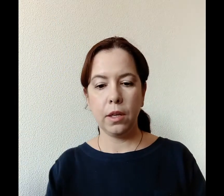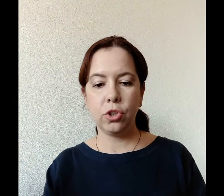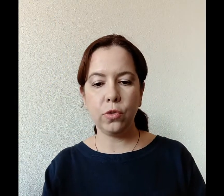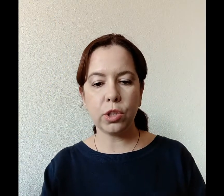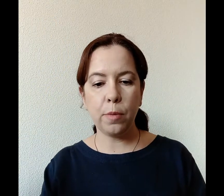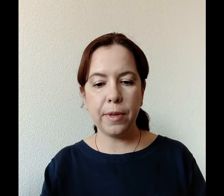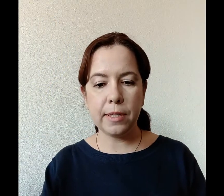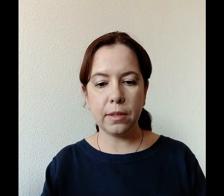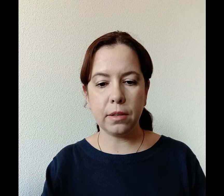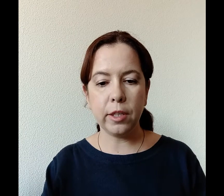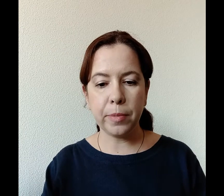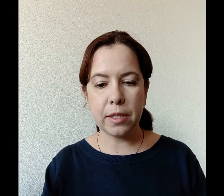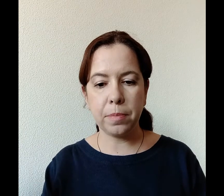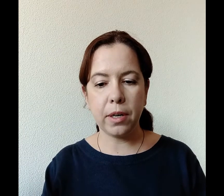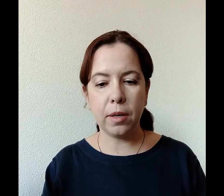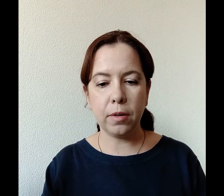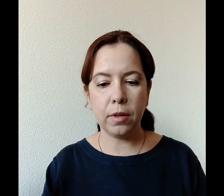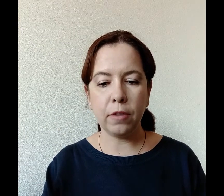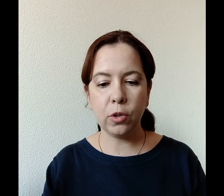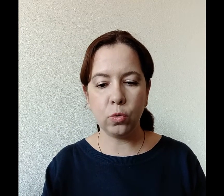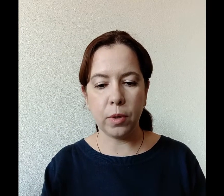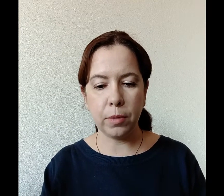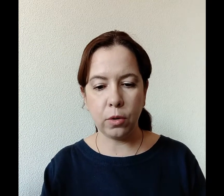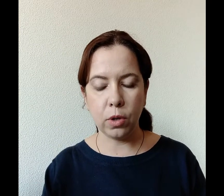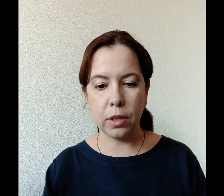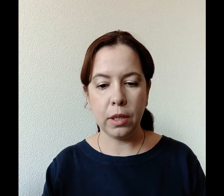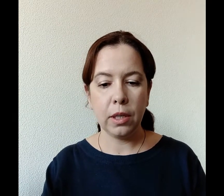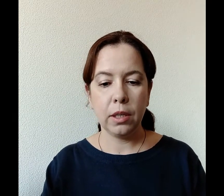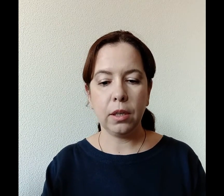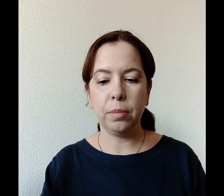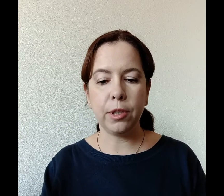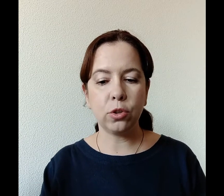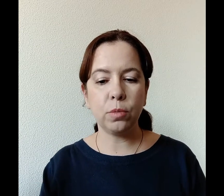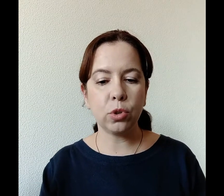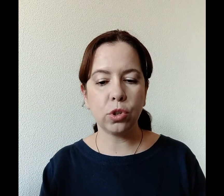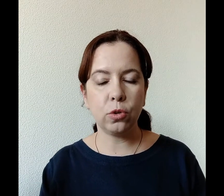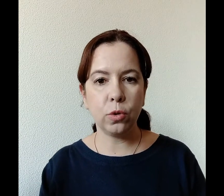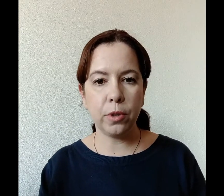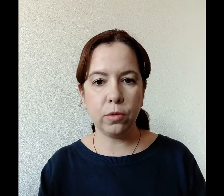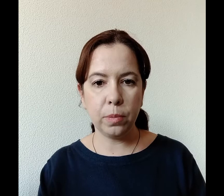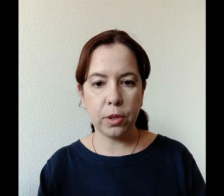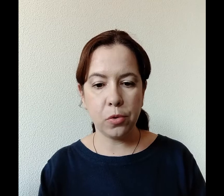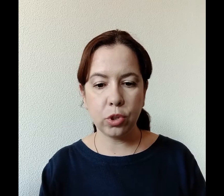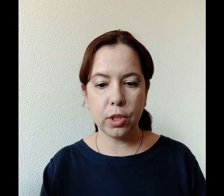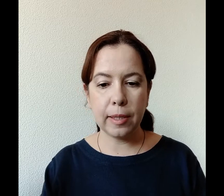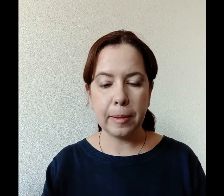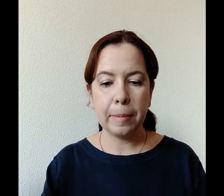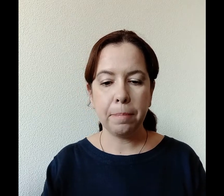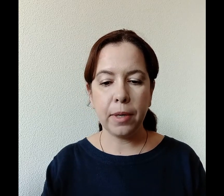Четвертая песнь Ирмос про Аввакума, пророка. Приложу немножечко другой перевод, потому что мы